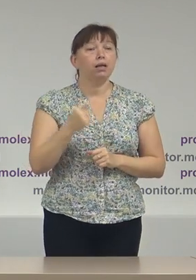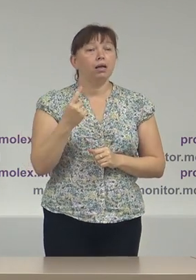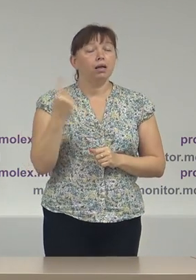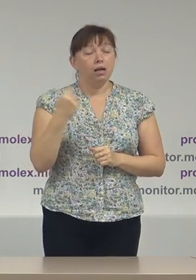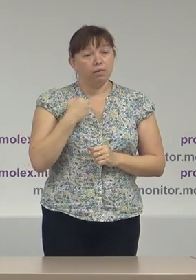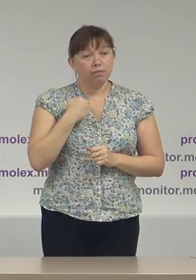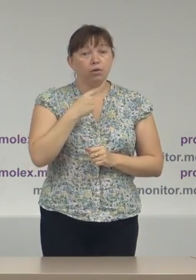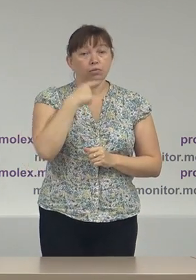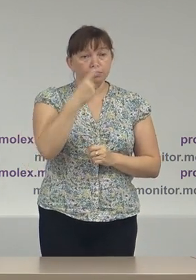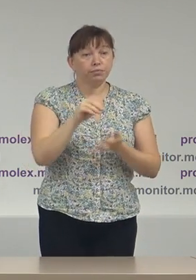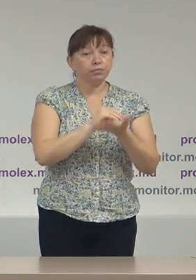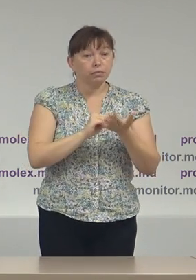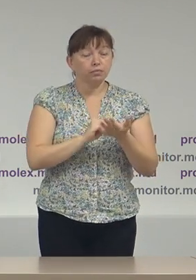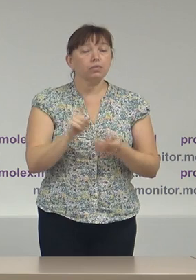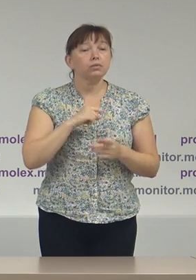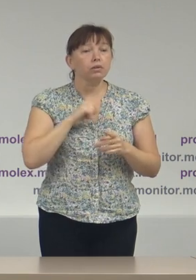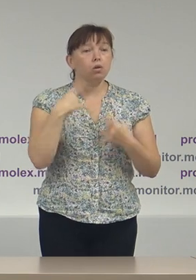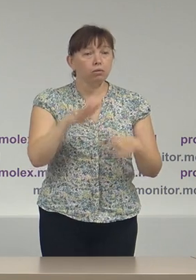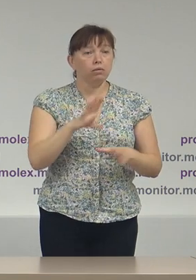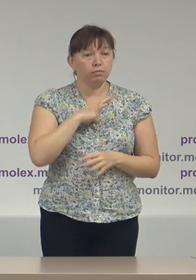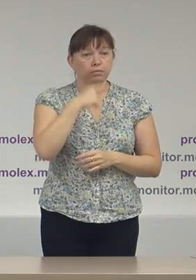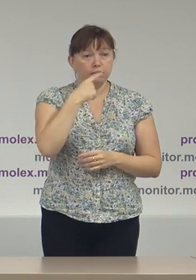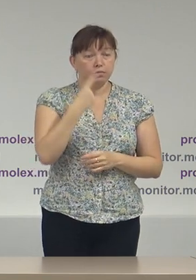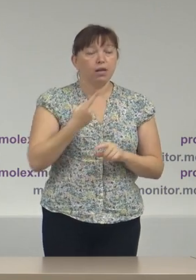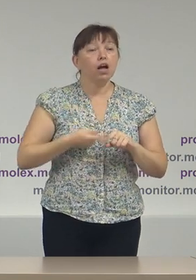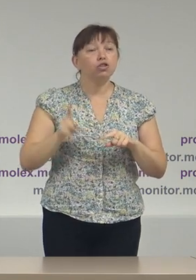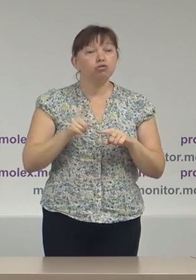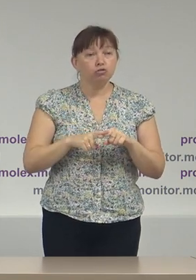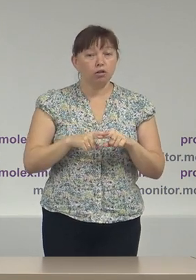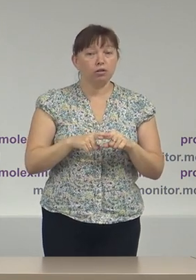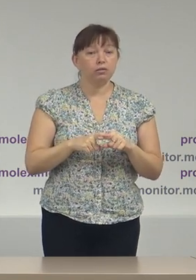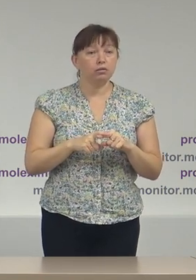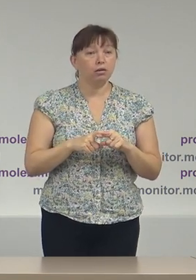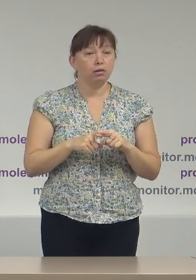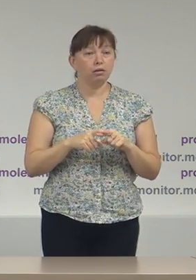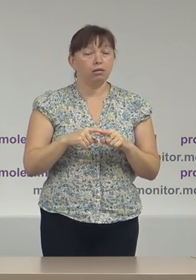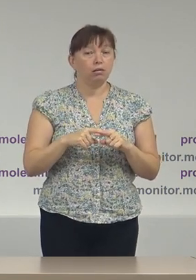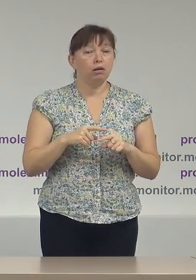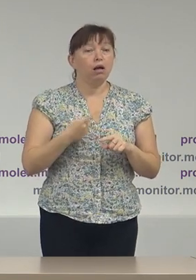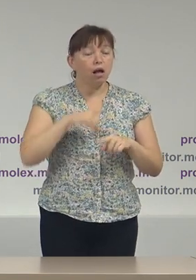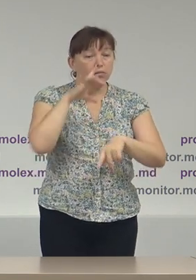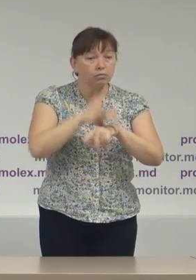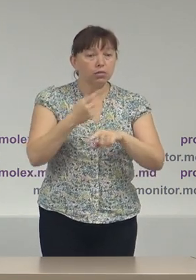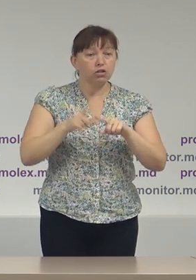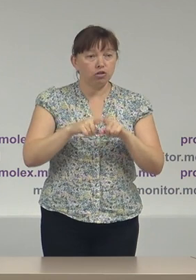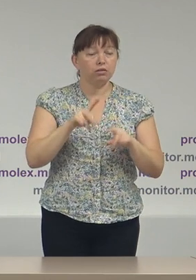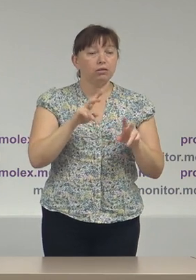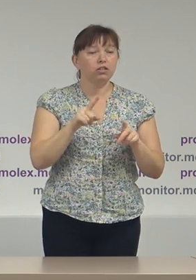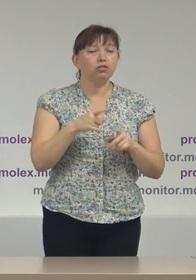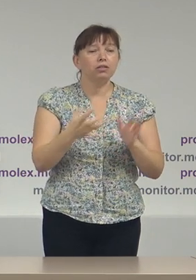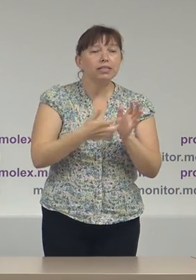reiterăm pentru că am zis aceste am invocat aceste aspecte și